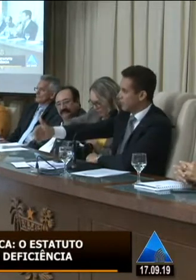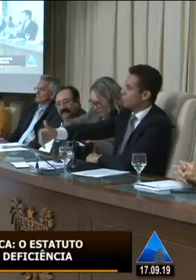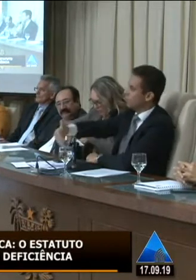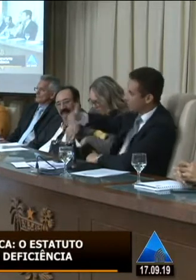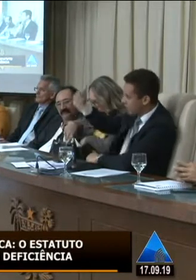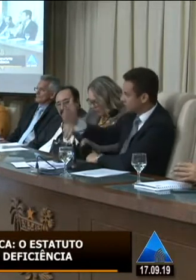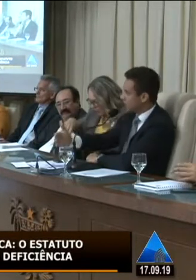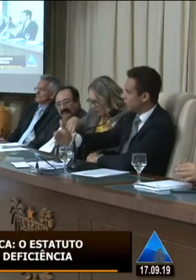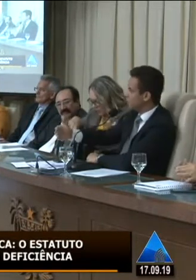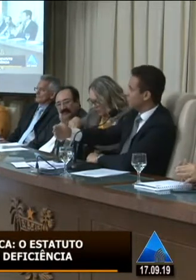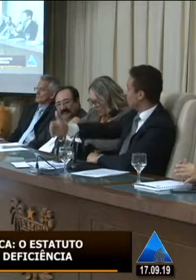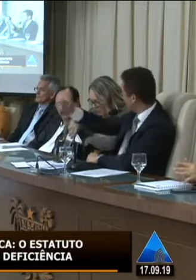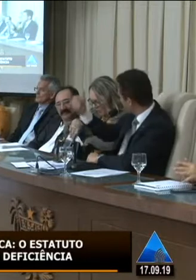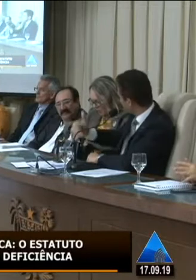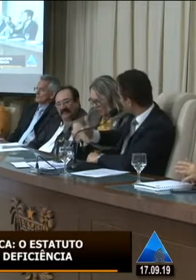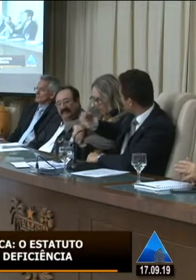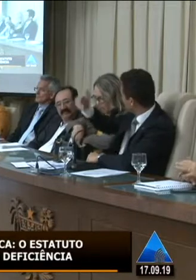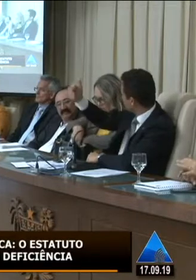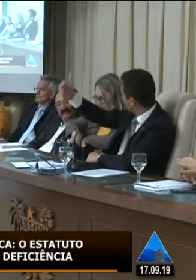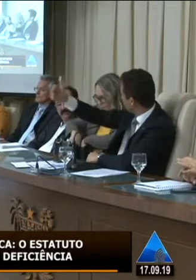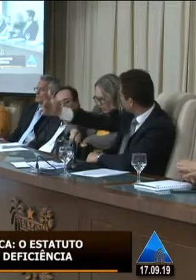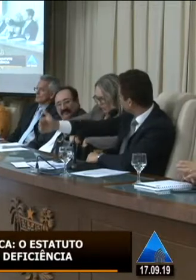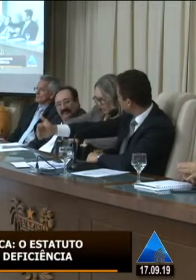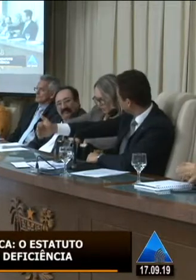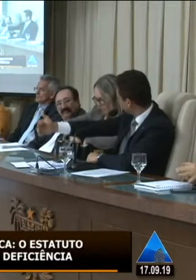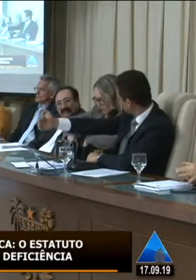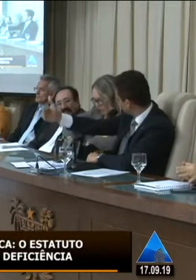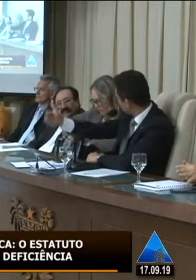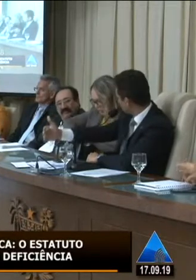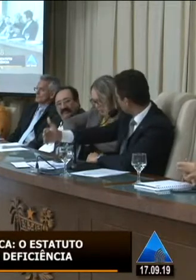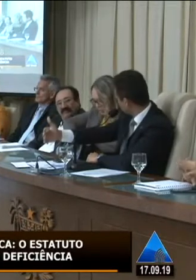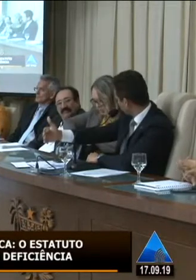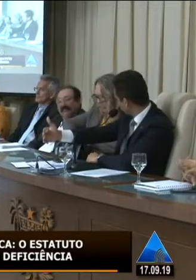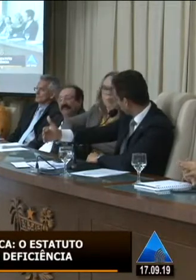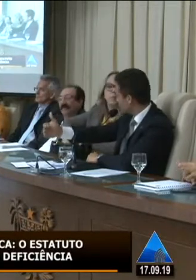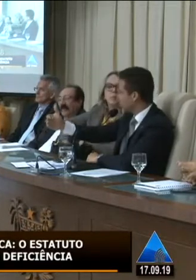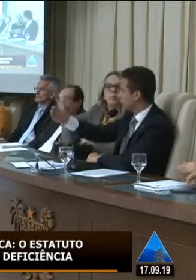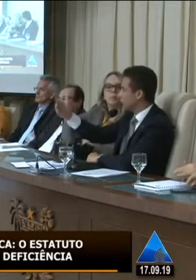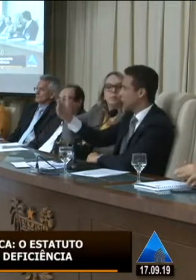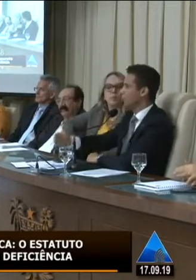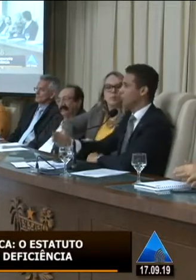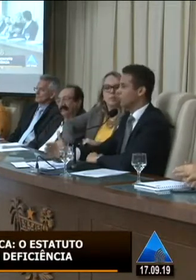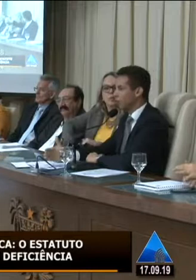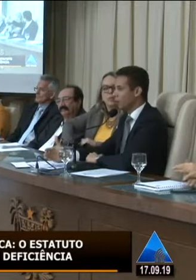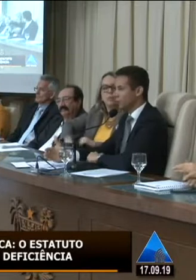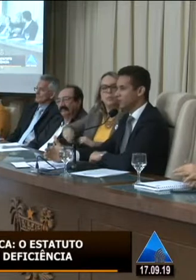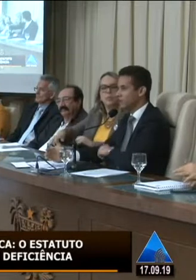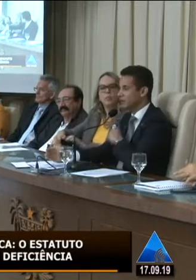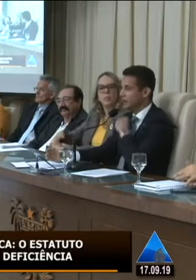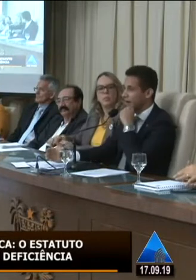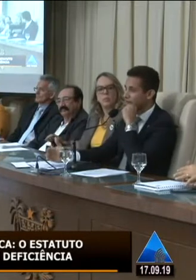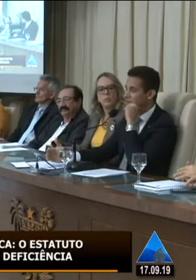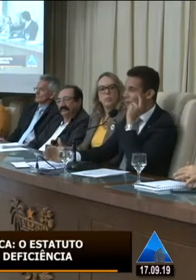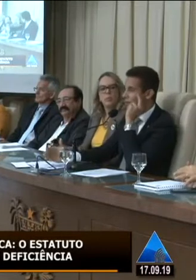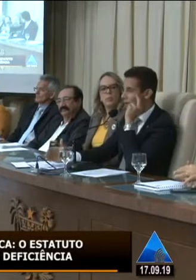disponibilizar uma avaliação e depois que eu irei fazer o processo de protocolo inclusive quando nós formos protocolar esse processo